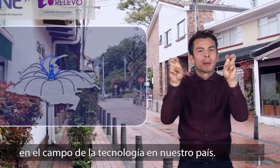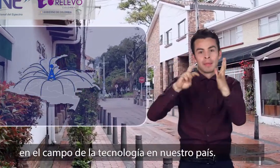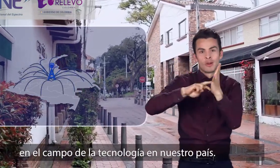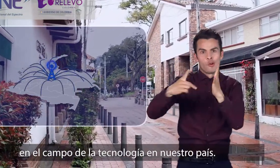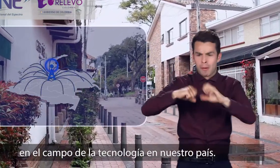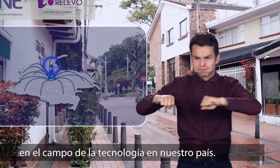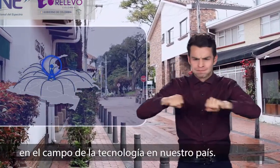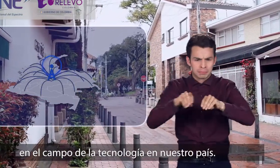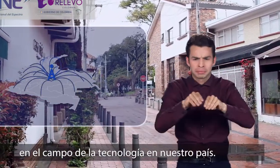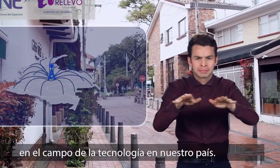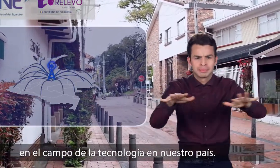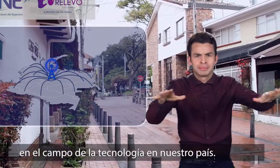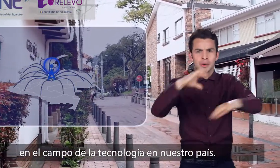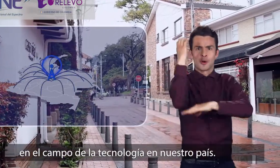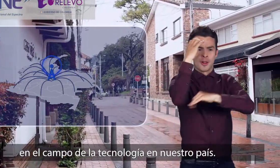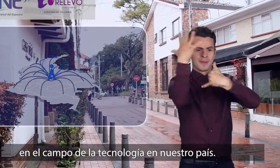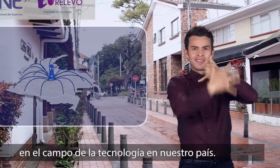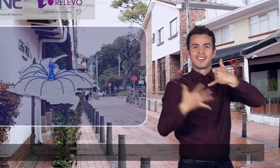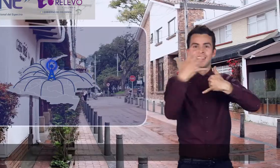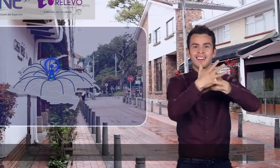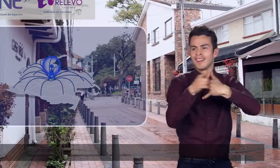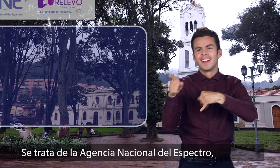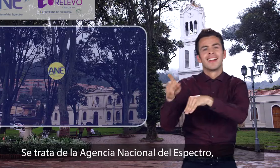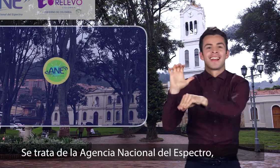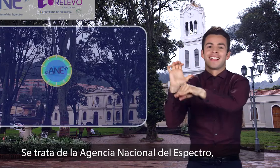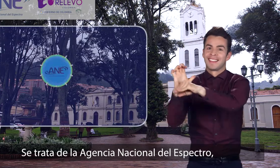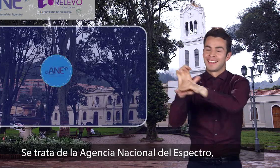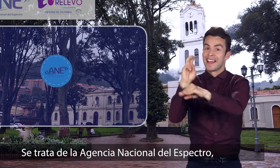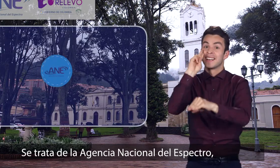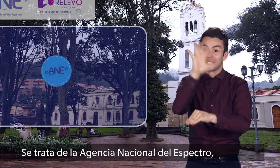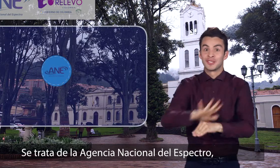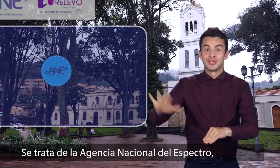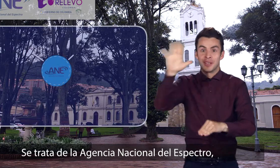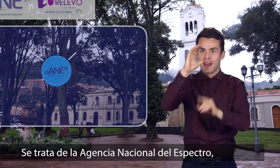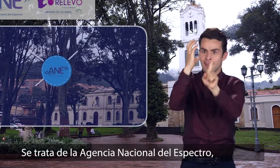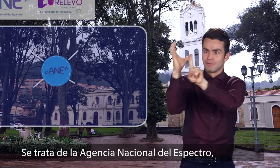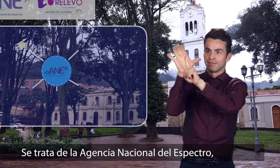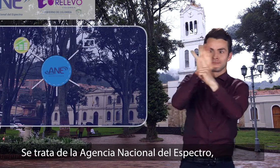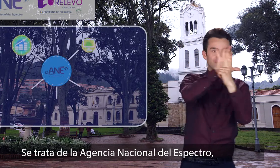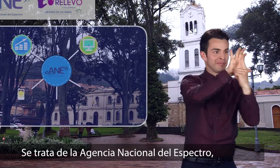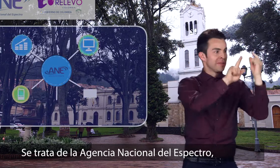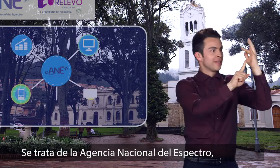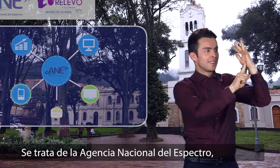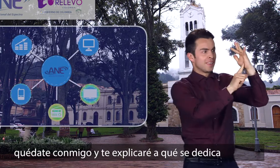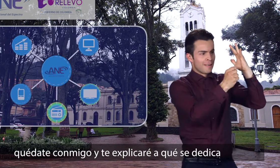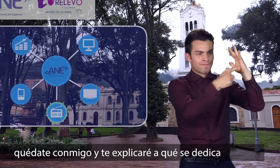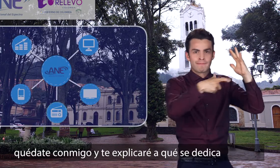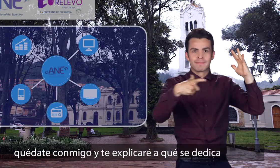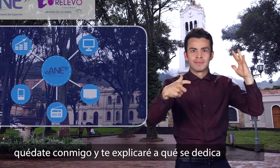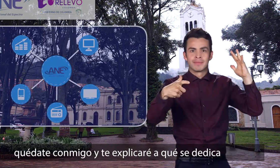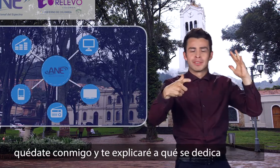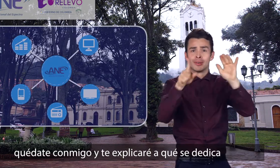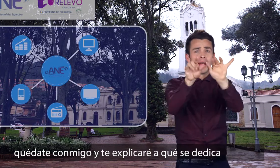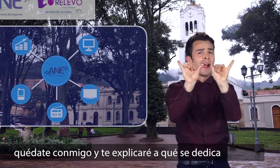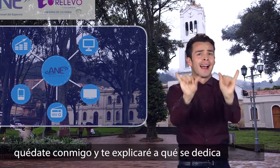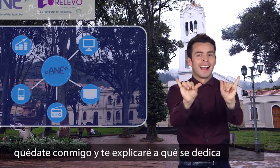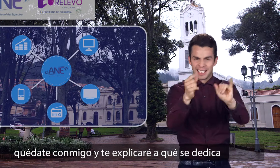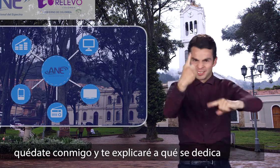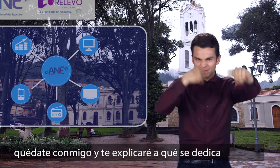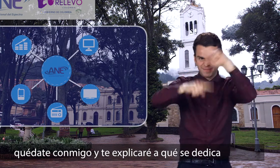tecnología en nuestro país. Se trata de la Agencia Nacional del Espectro. Quédate conmigo y te explicaré a qué se